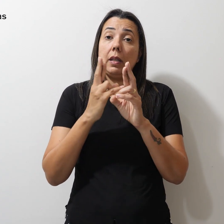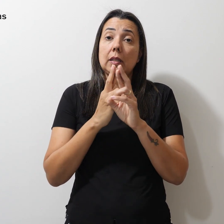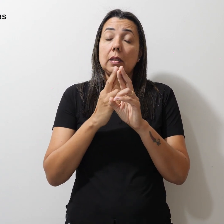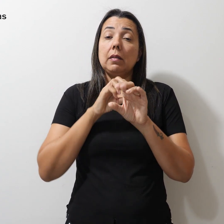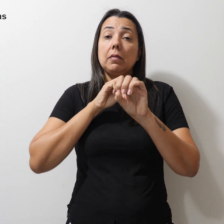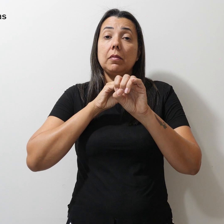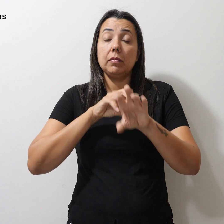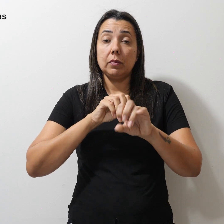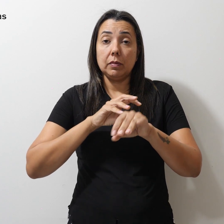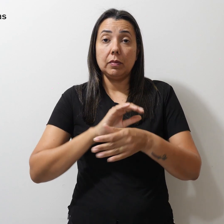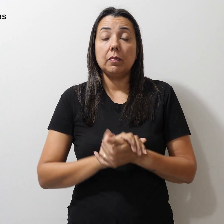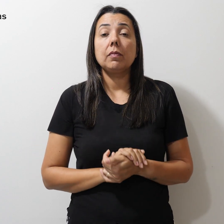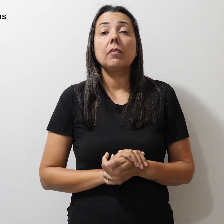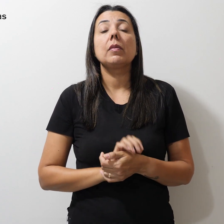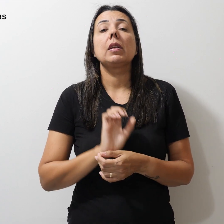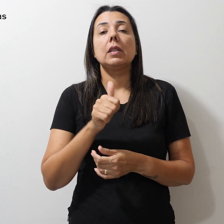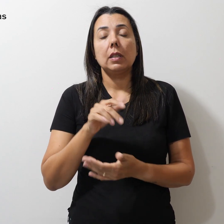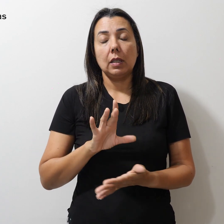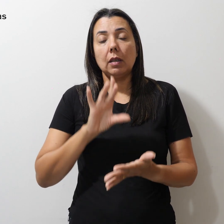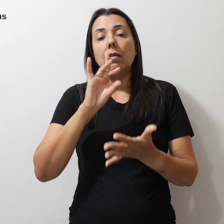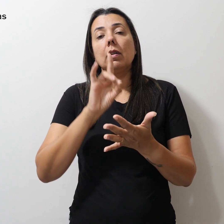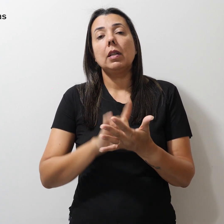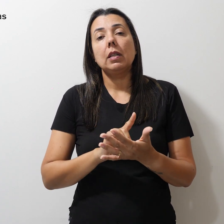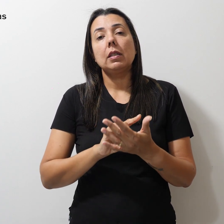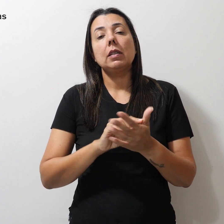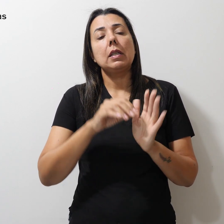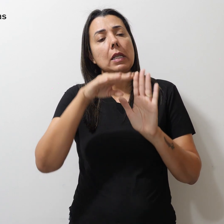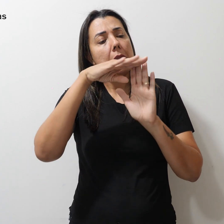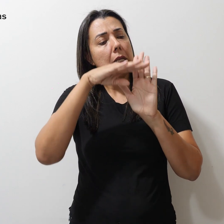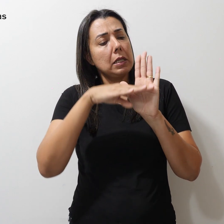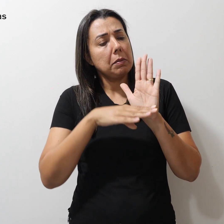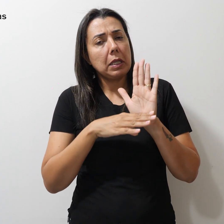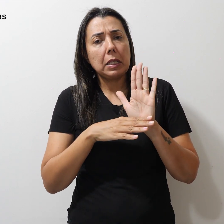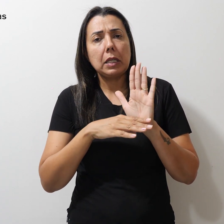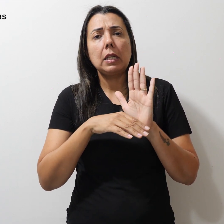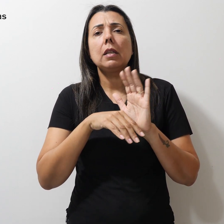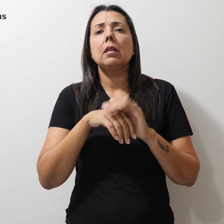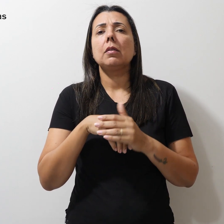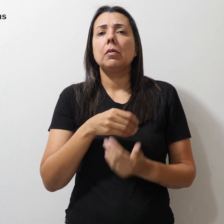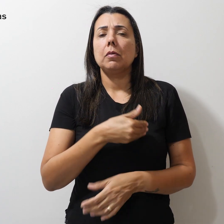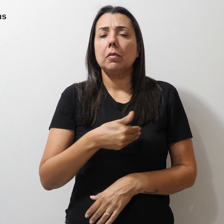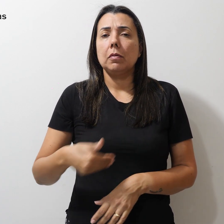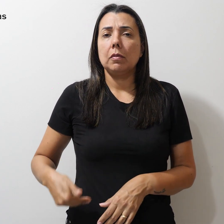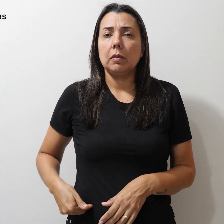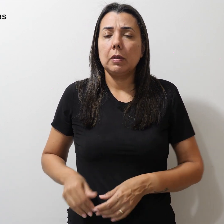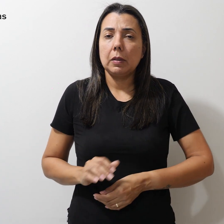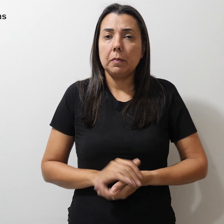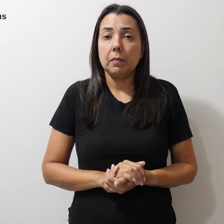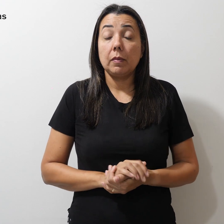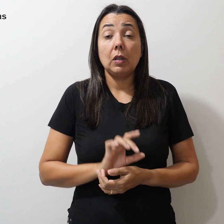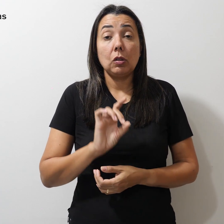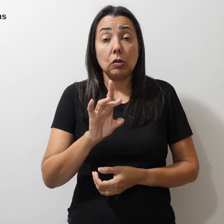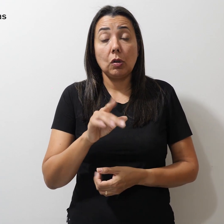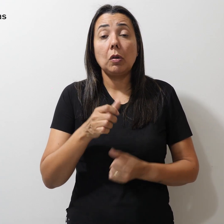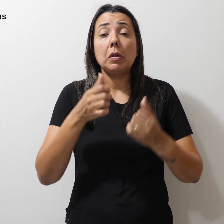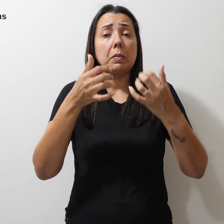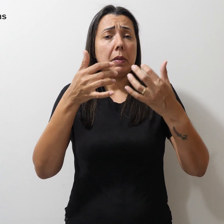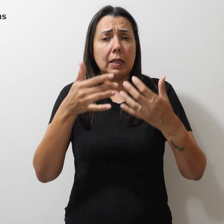educação está evidente nas planilhas orçamentárias do governo. Basta dizer que o GDF